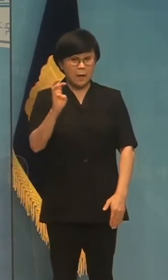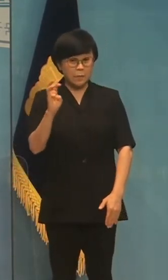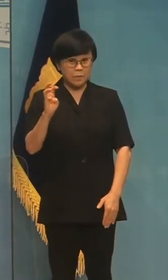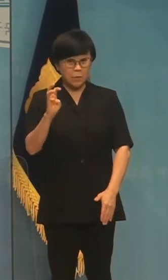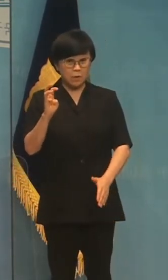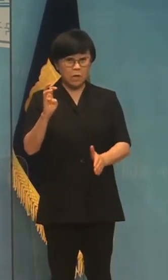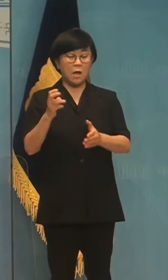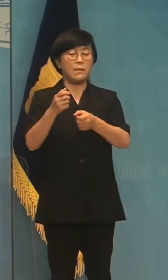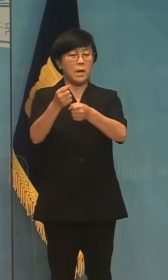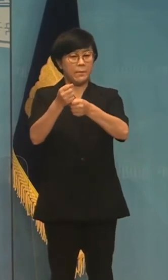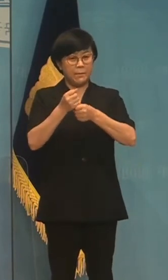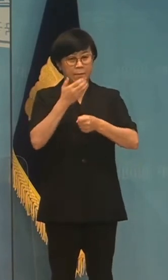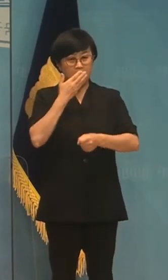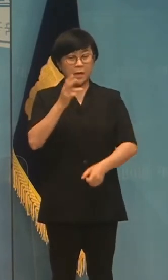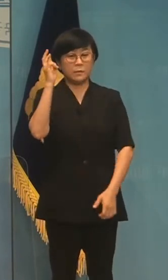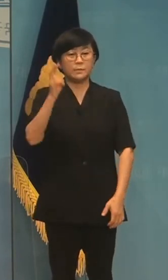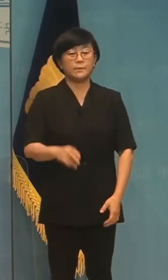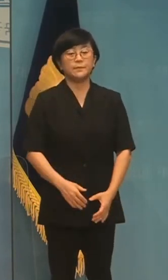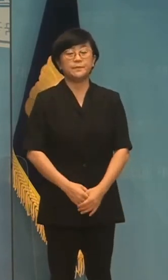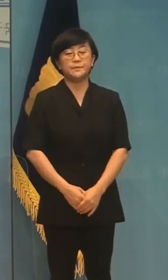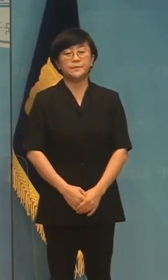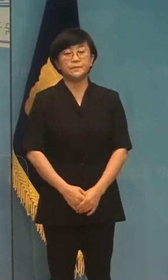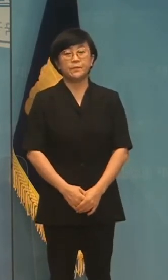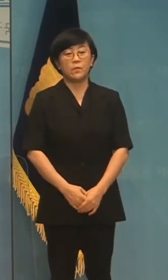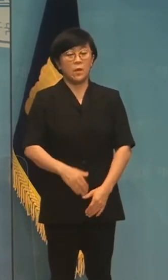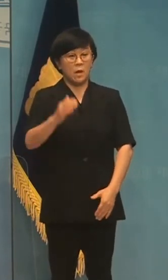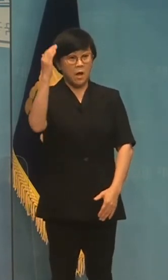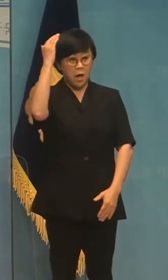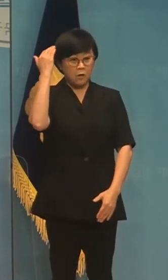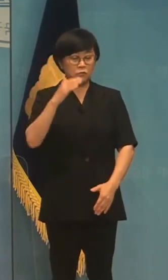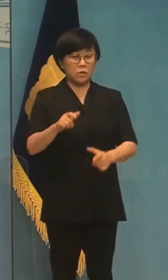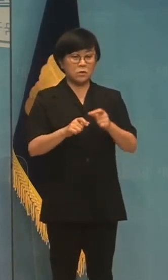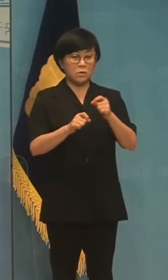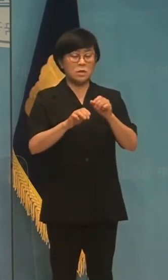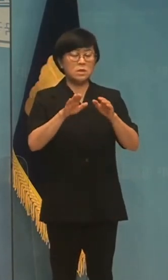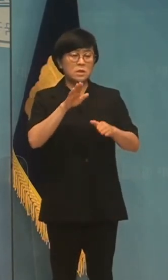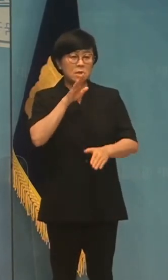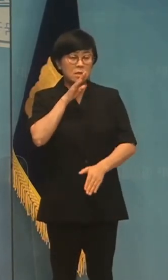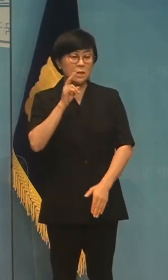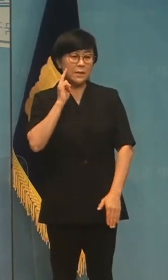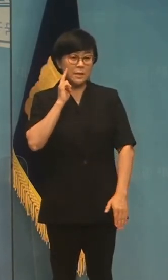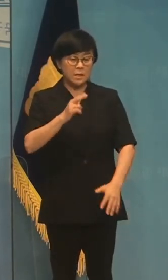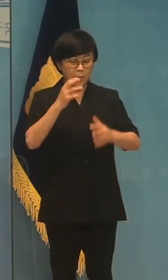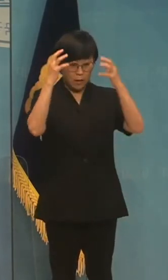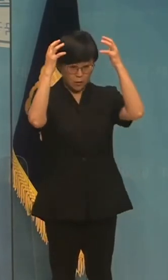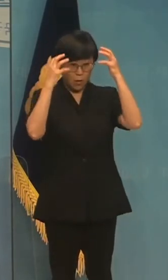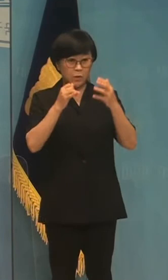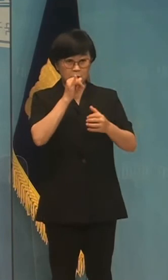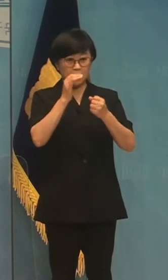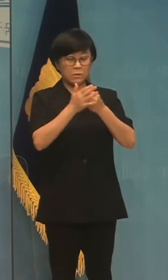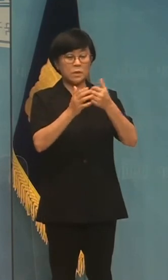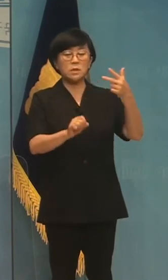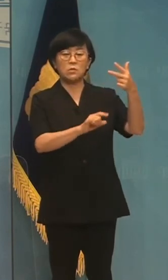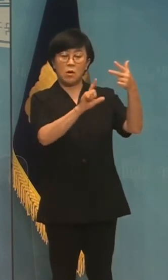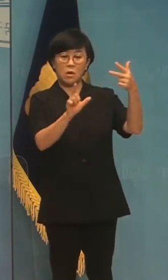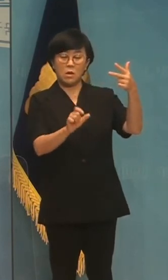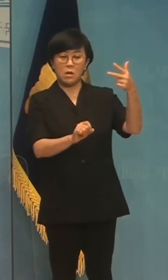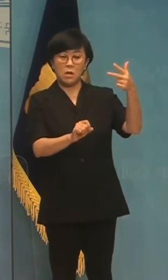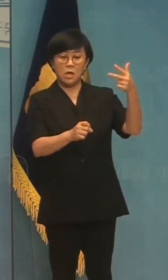도달할 것으로 예상했습니다. 한국에서도 올해 기록적인 폭염이 발생해 7월에만